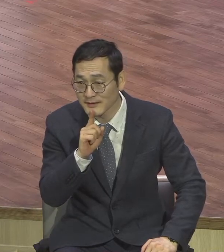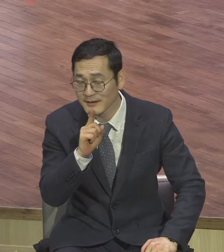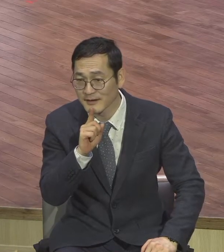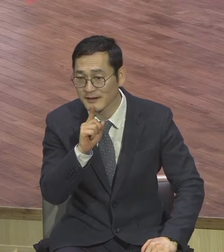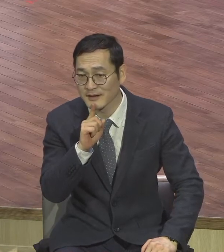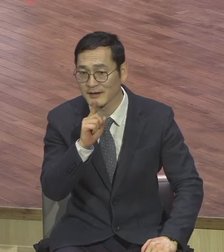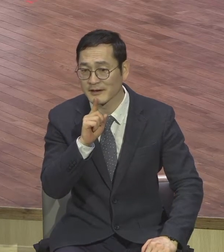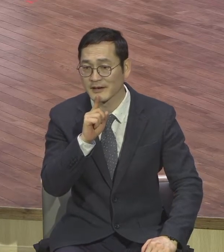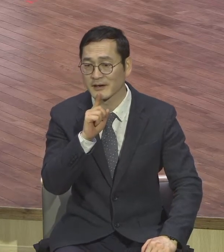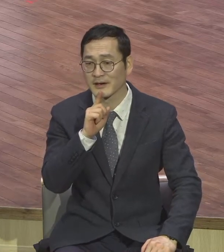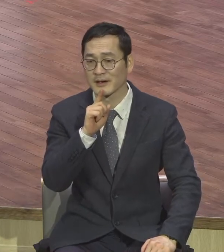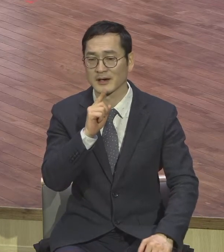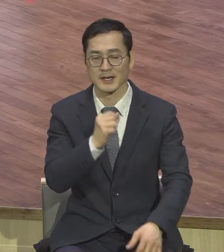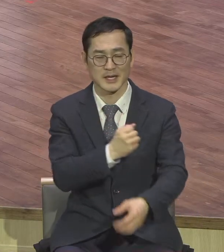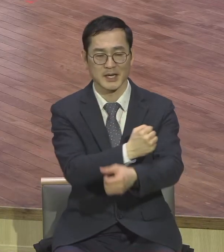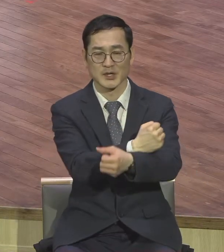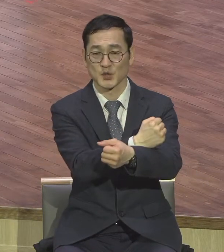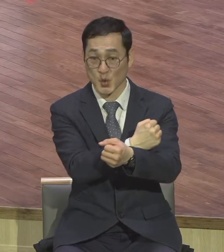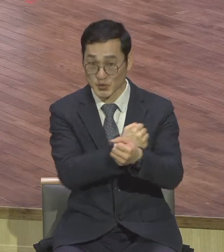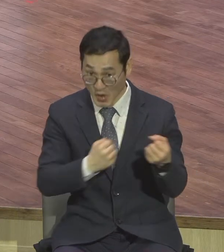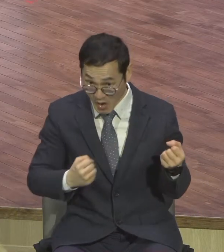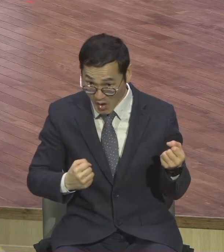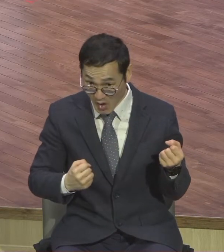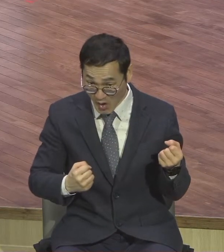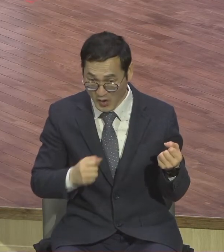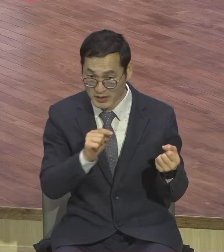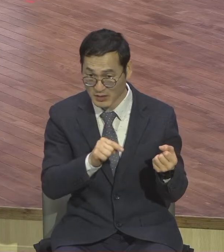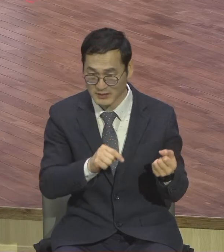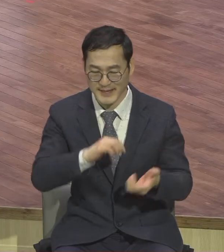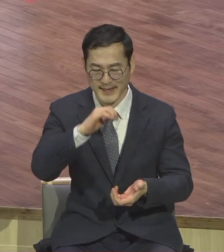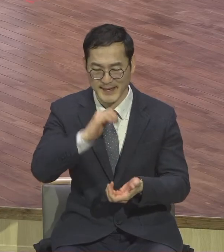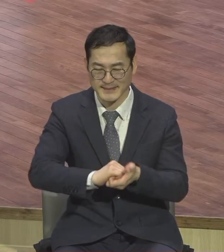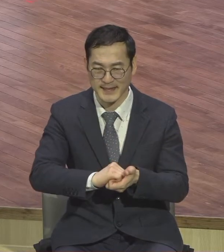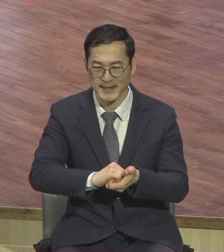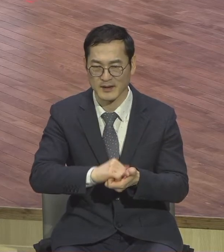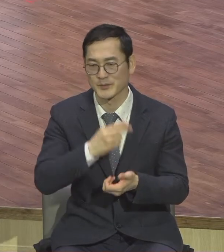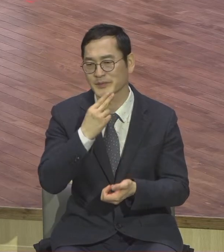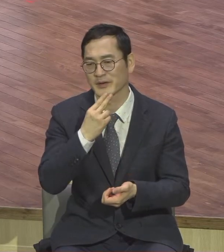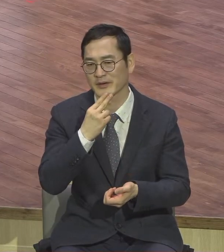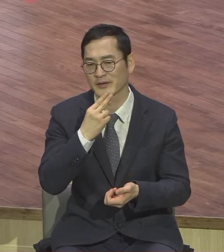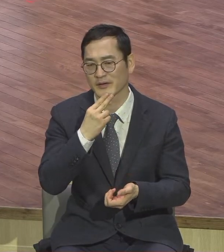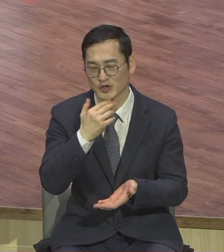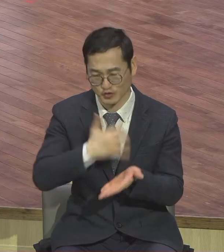용서에는 한계가 없다 제한이 없다